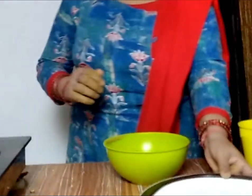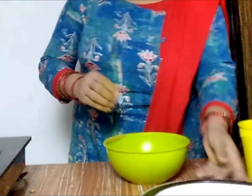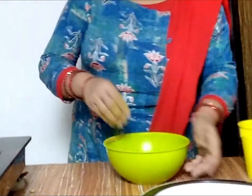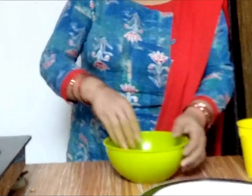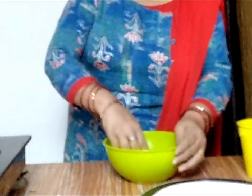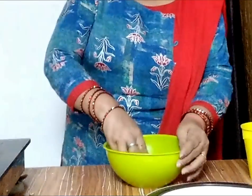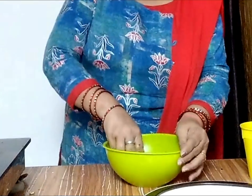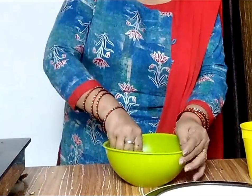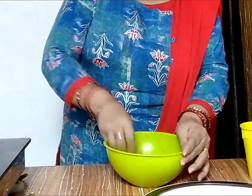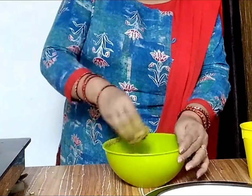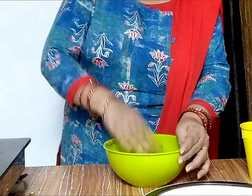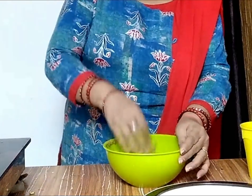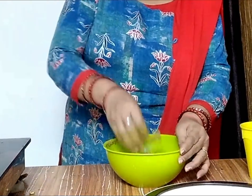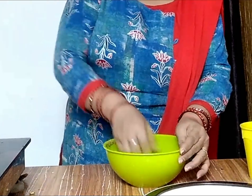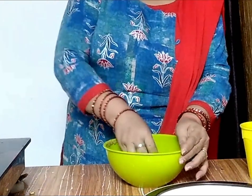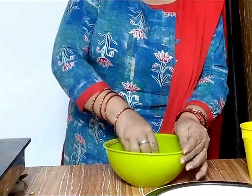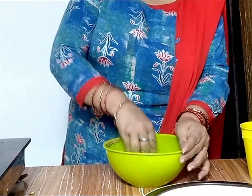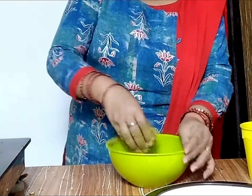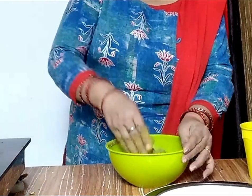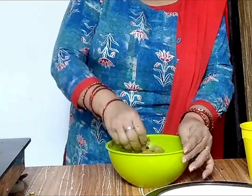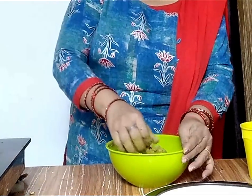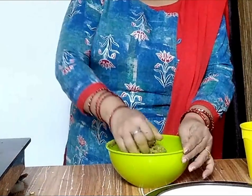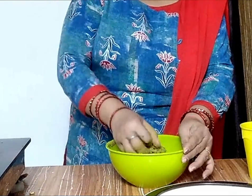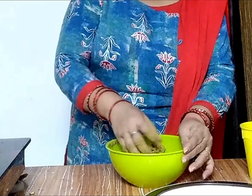अब इसके गोल शेप में इस तरी के सकाबाब बना लेंगे